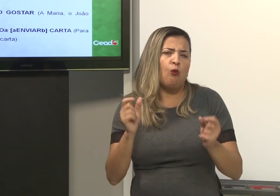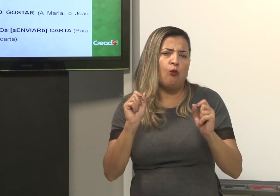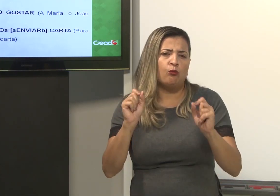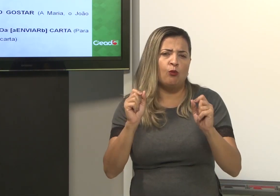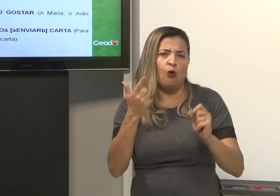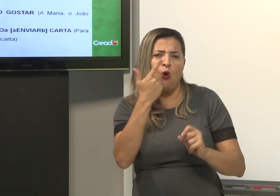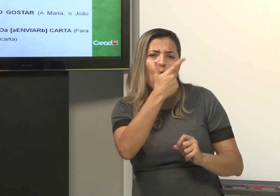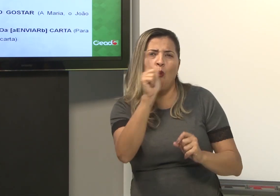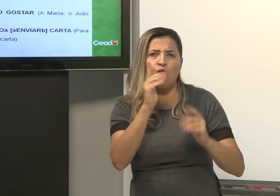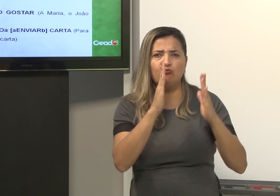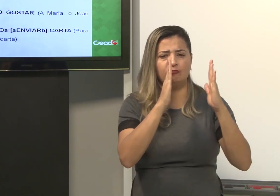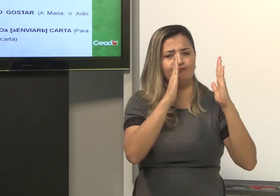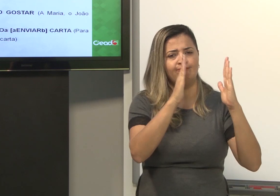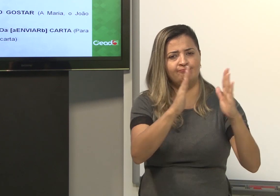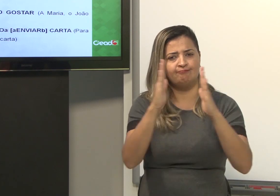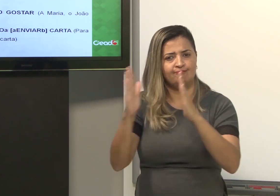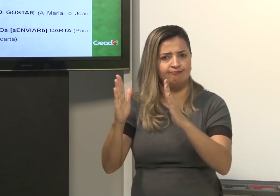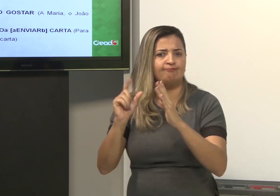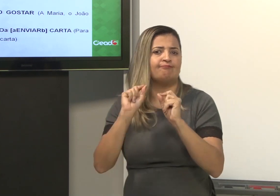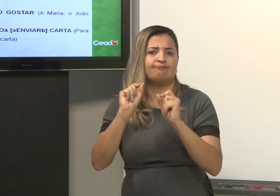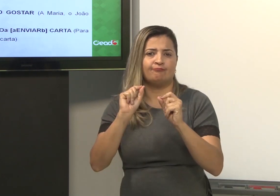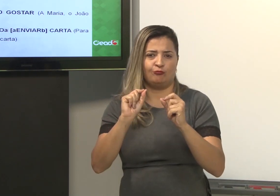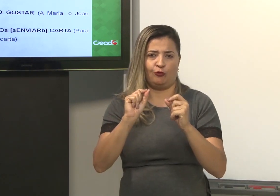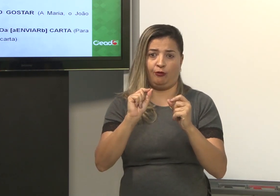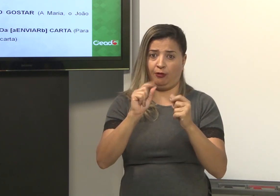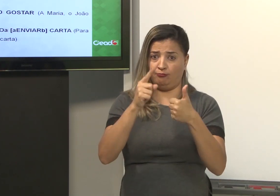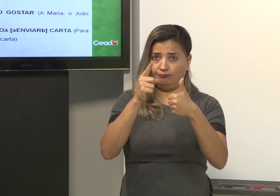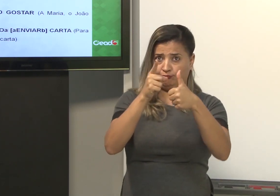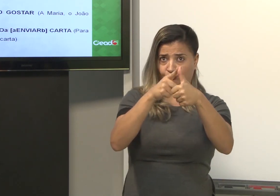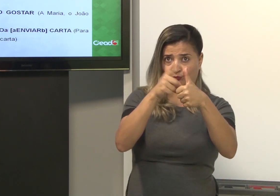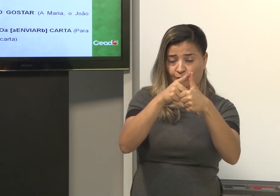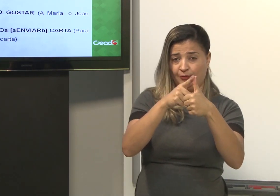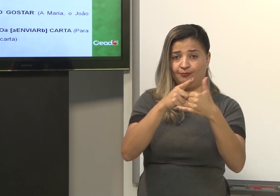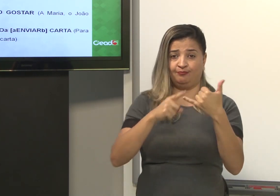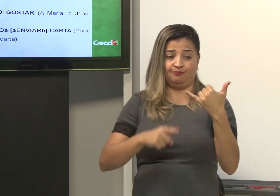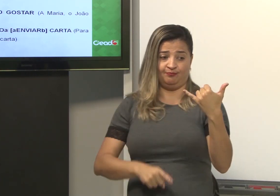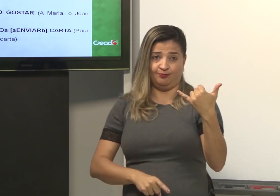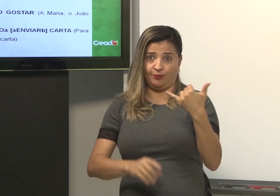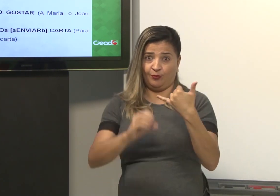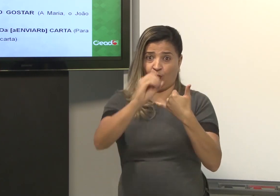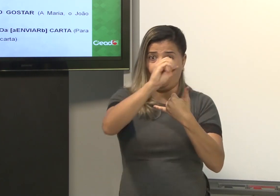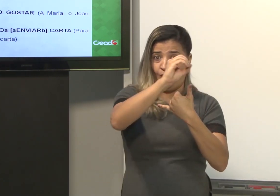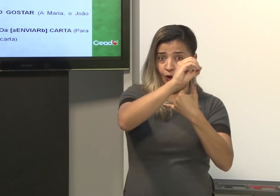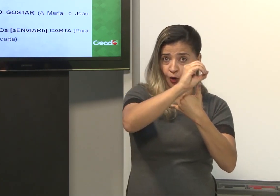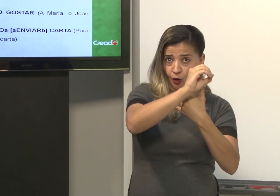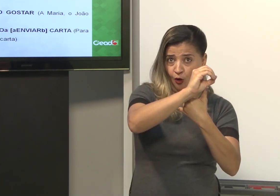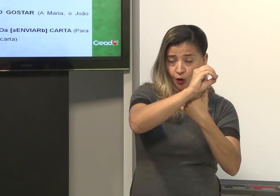Então, agora nós vamos passar a outra ordem. Pode ser objeto,